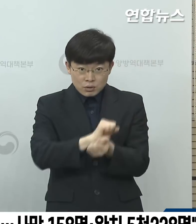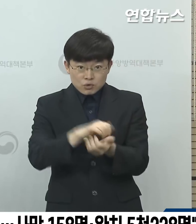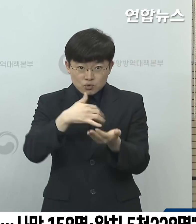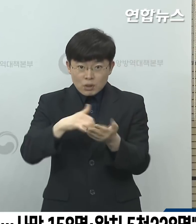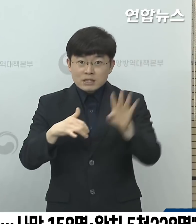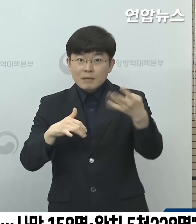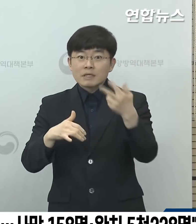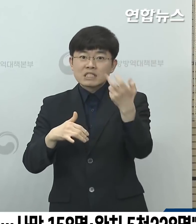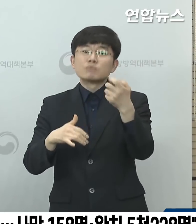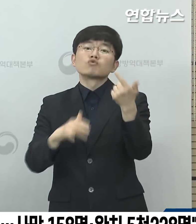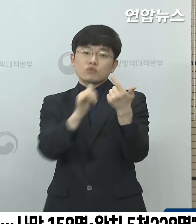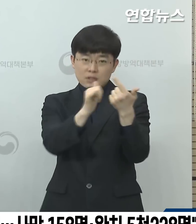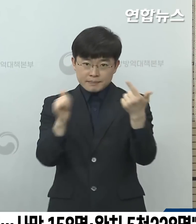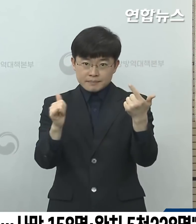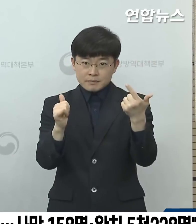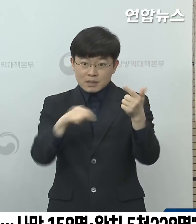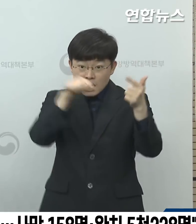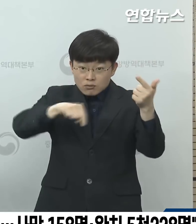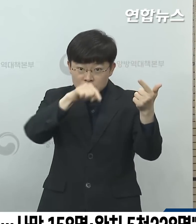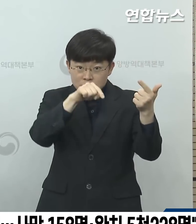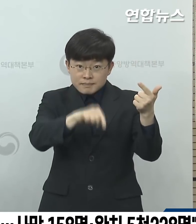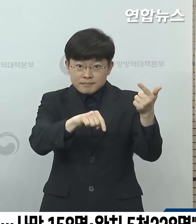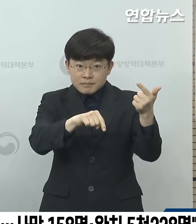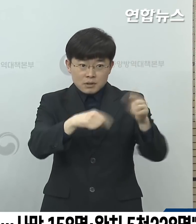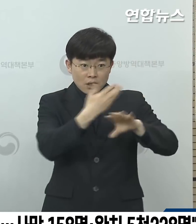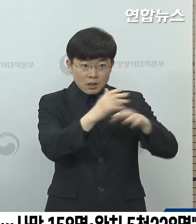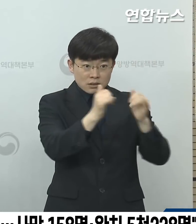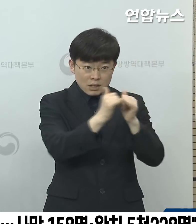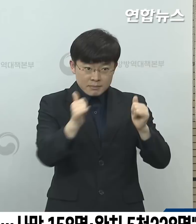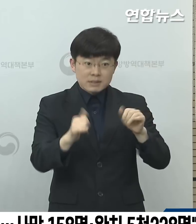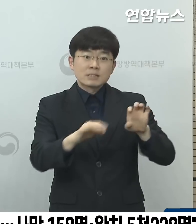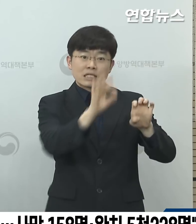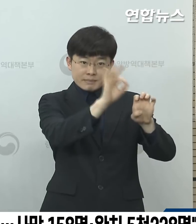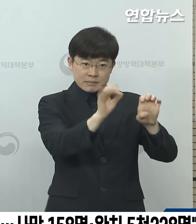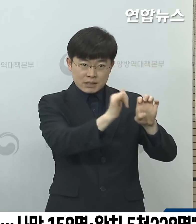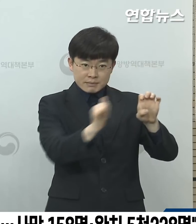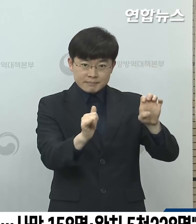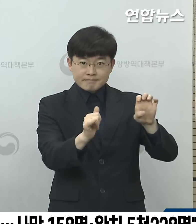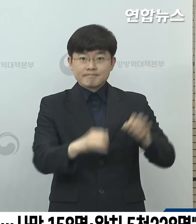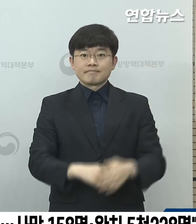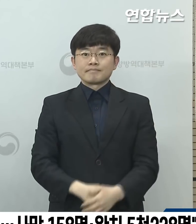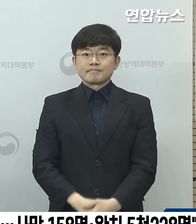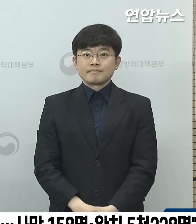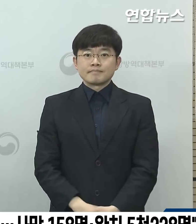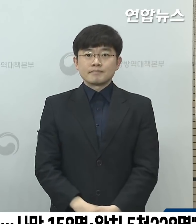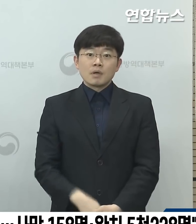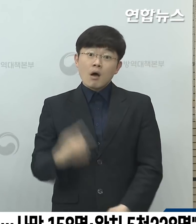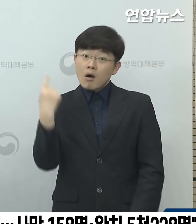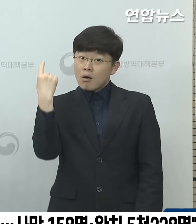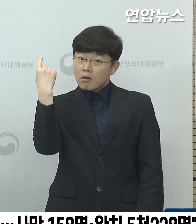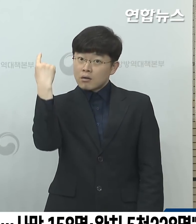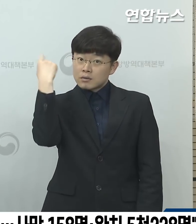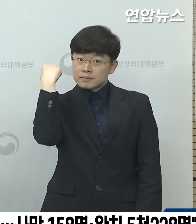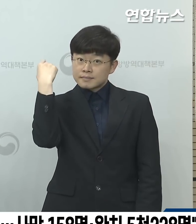476명이고요. 이 중에 외국인은 40명이었습니다. 어제